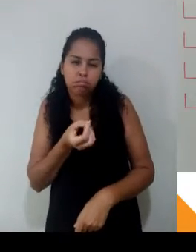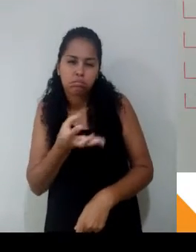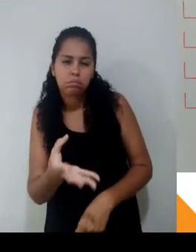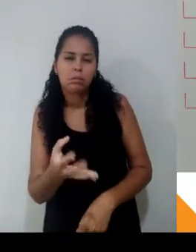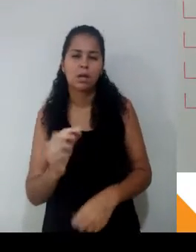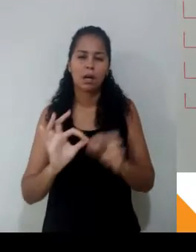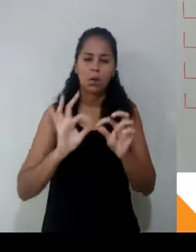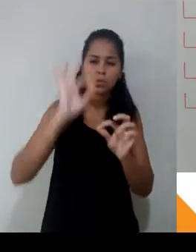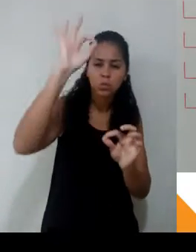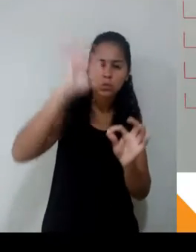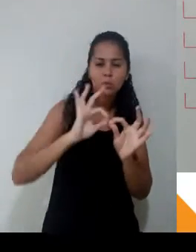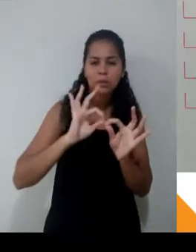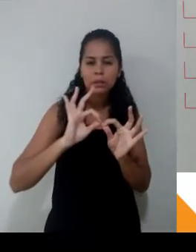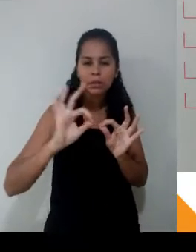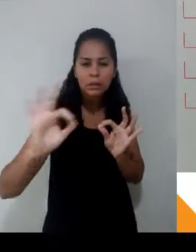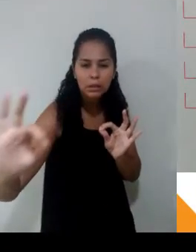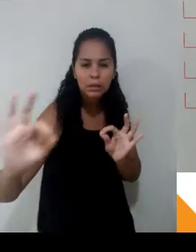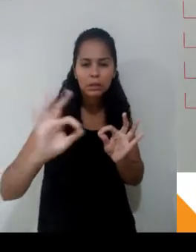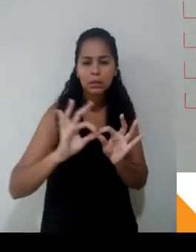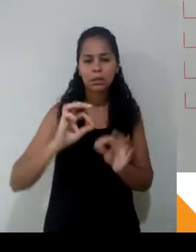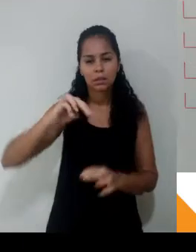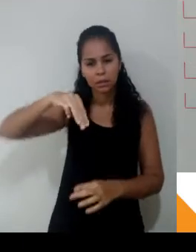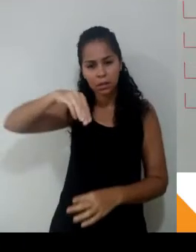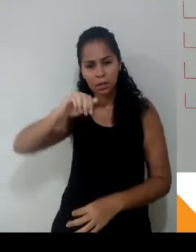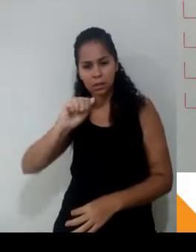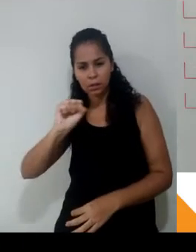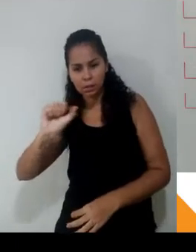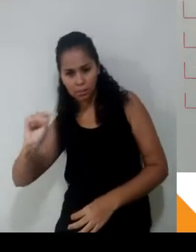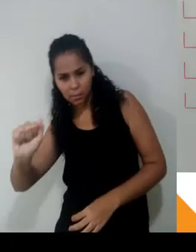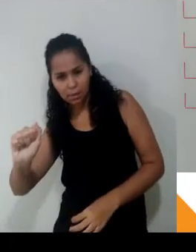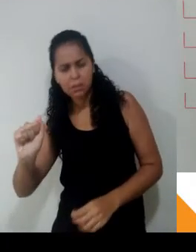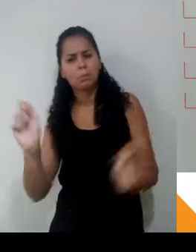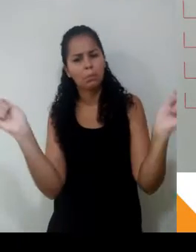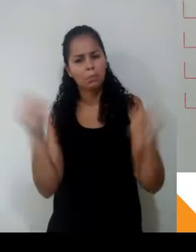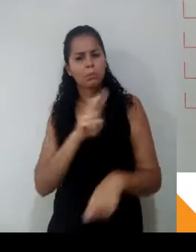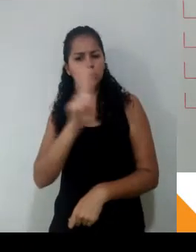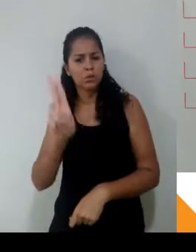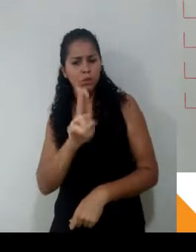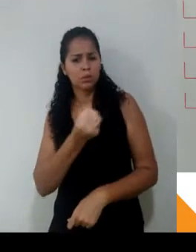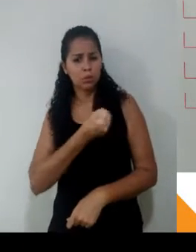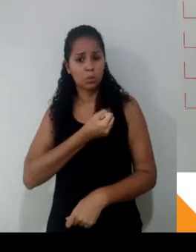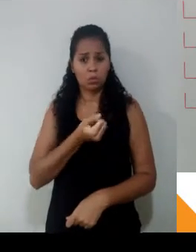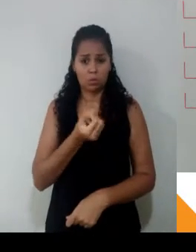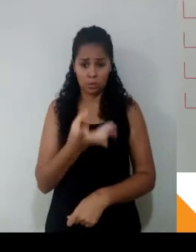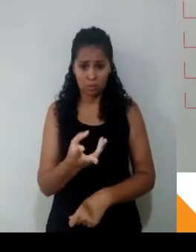Altura, distância, massa, qualquer coisa que a gente pode expressar por um número, uma quantidade, a gente está falando em grandezas.